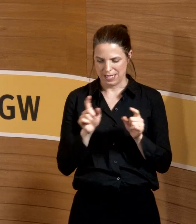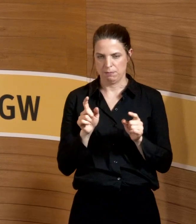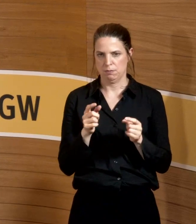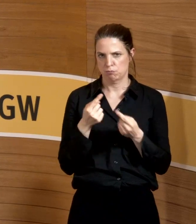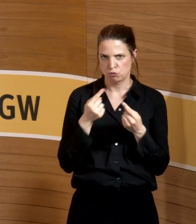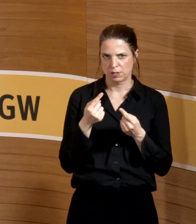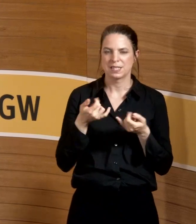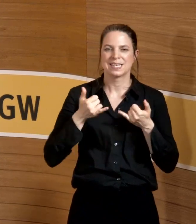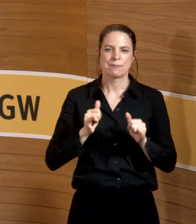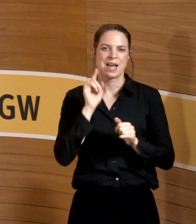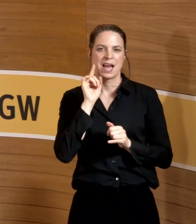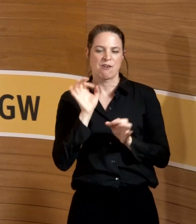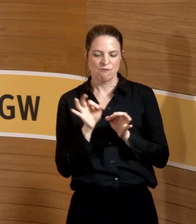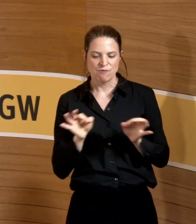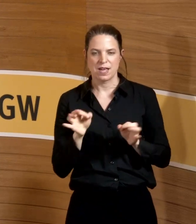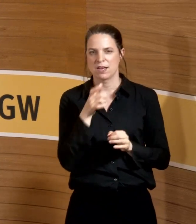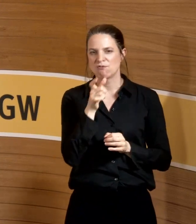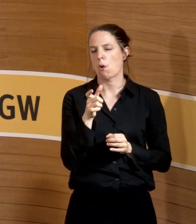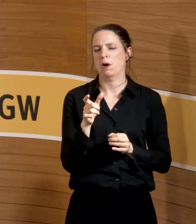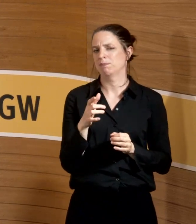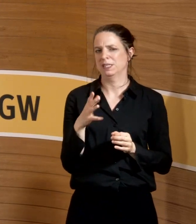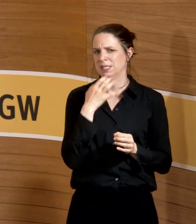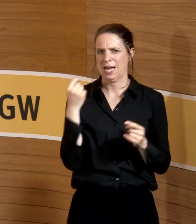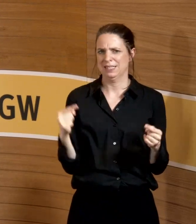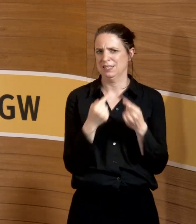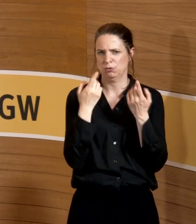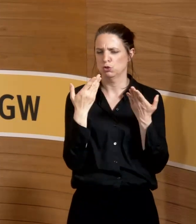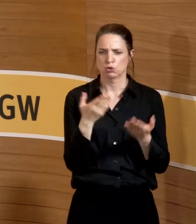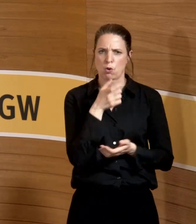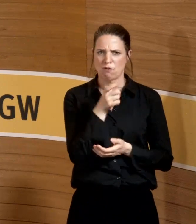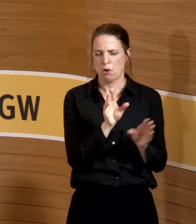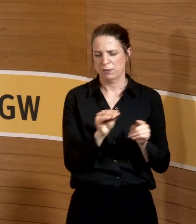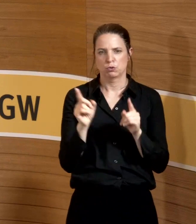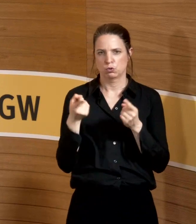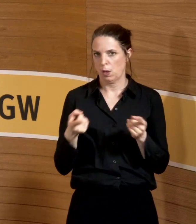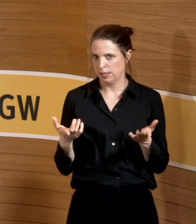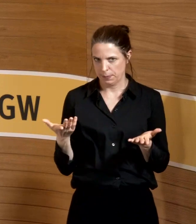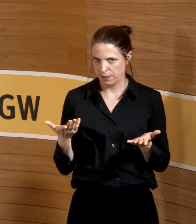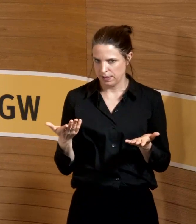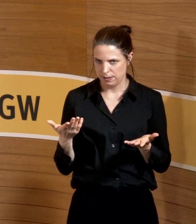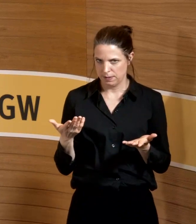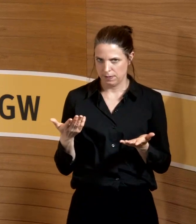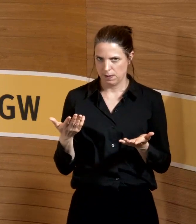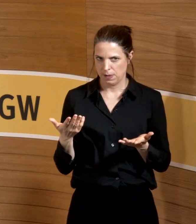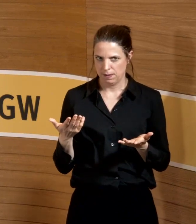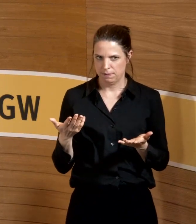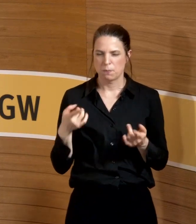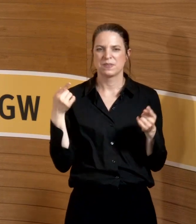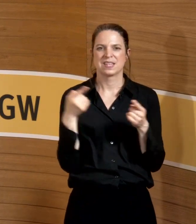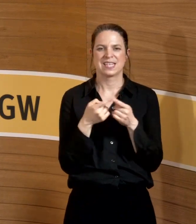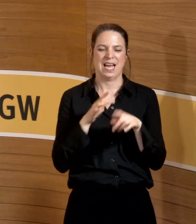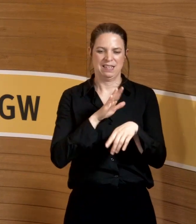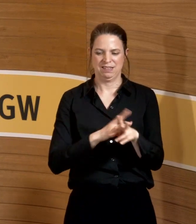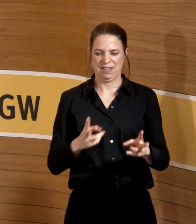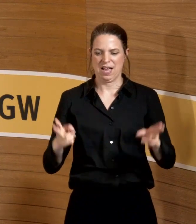Gebärfähig, der Begriff ist umstritten, soll eigentlich nicht mehr so benutzt werden, weil es gar nicht sozusagen einem direkten Zeitfenster